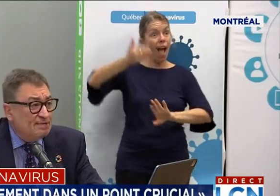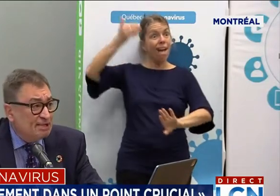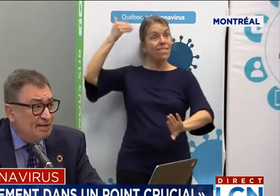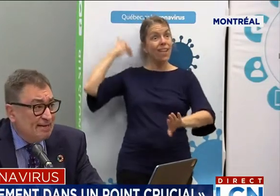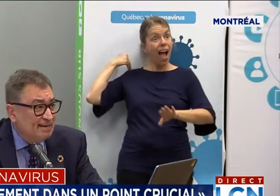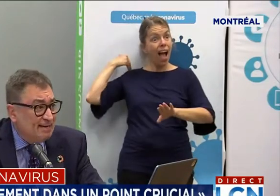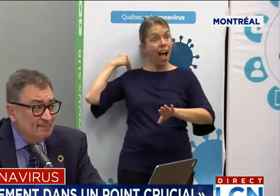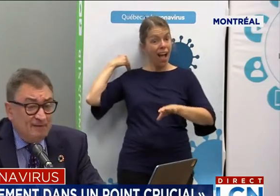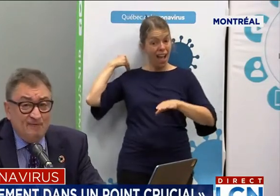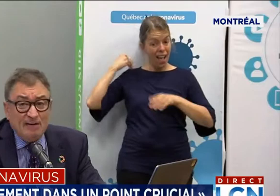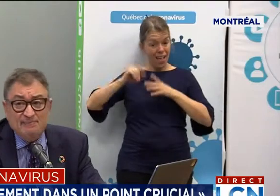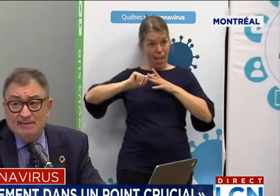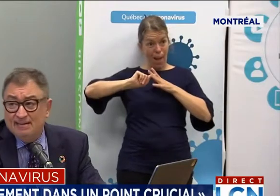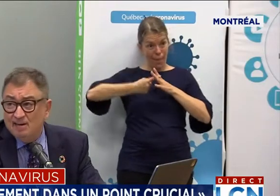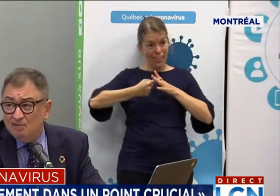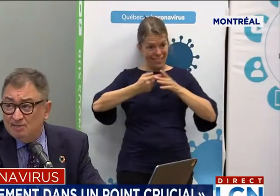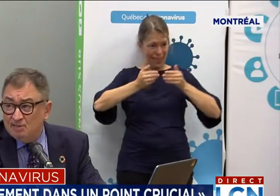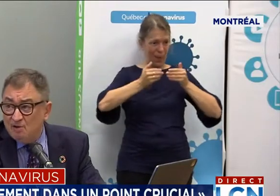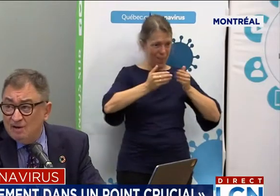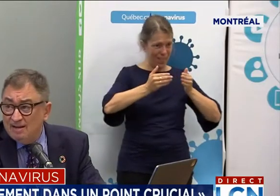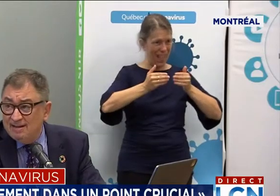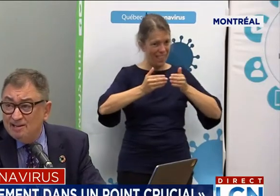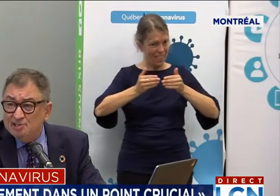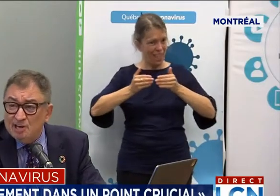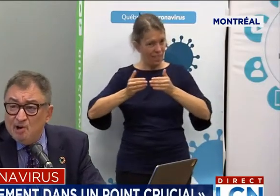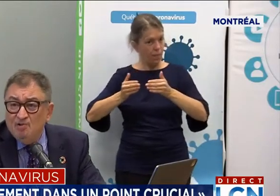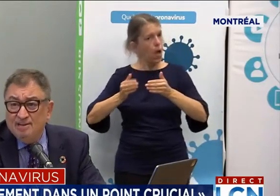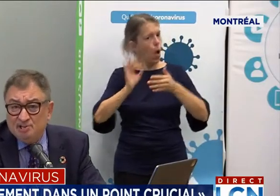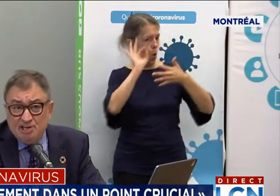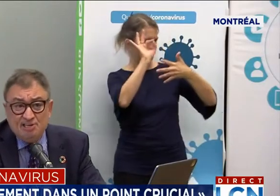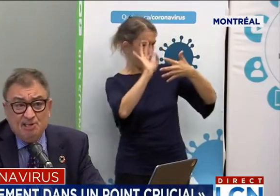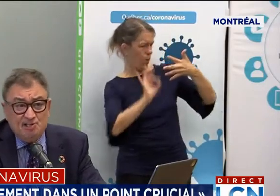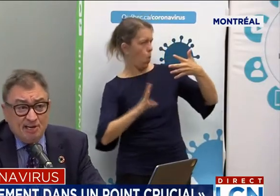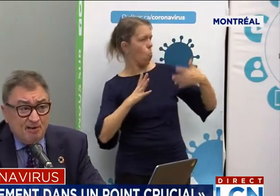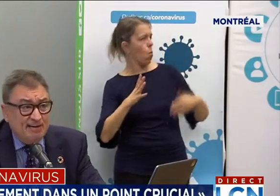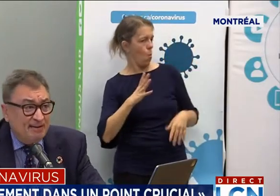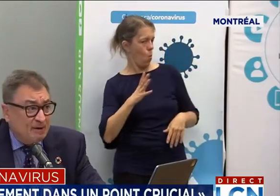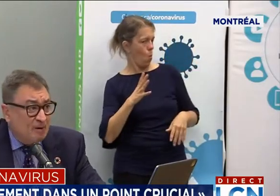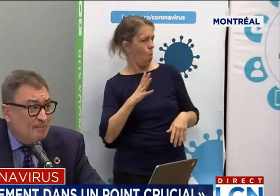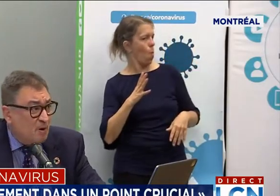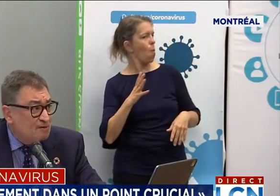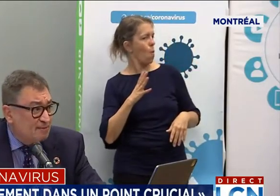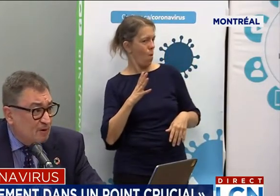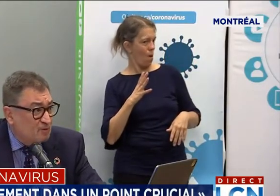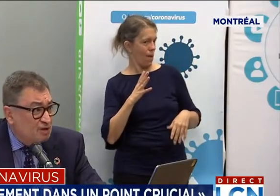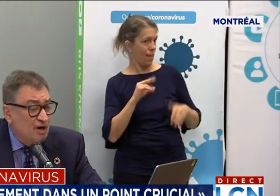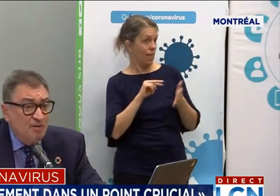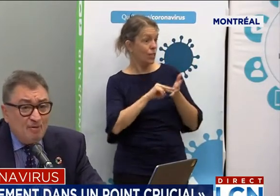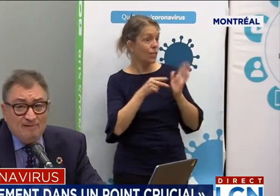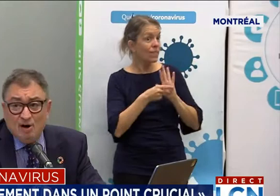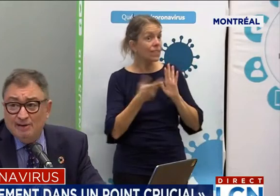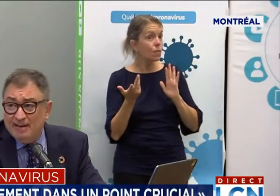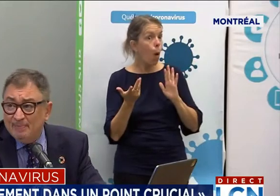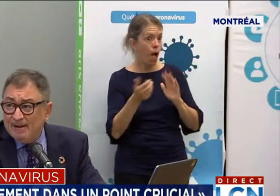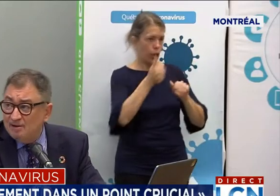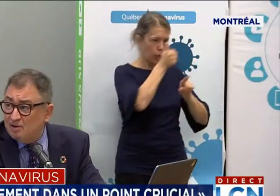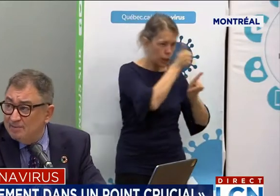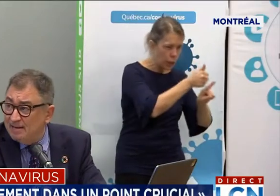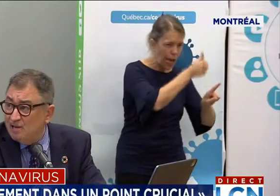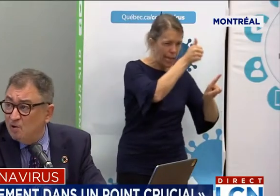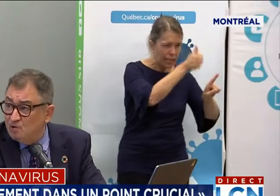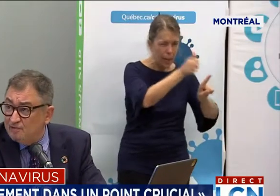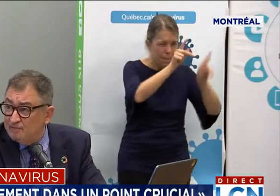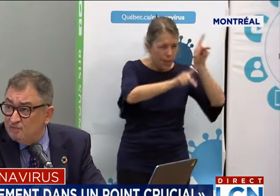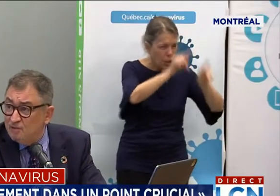conditionnelle, mais il faut respecter les conditions. Et chacun des gestes que chacun des Québécois pose et pose peut avoir un impact